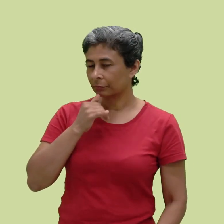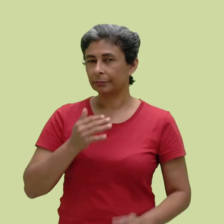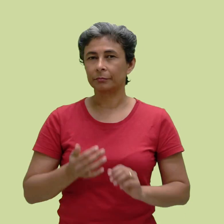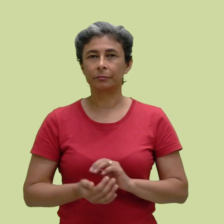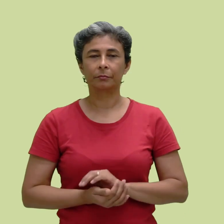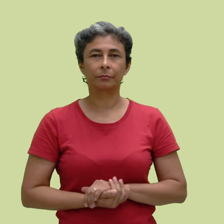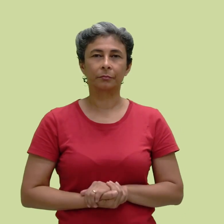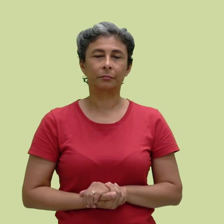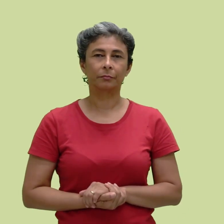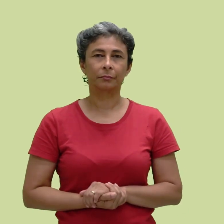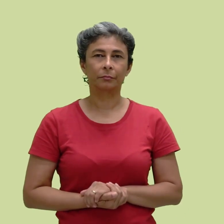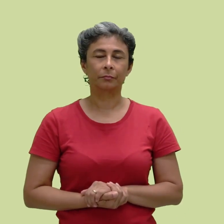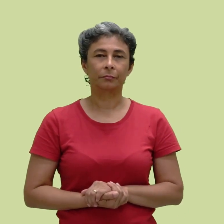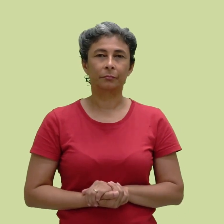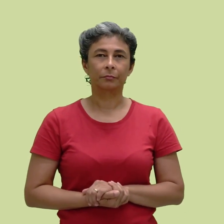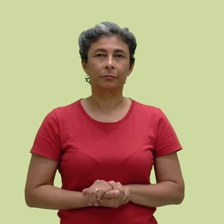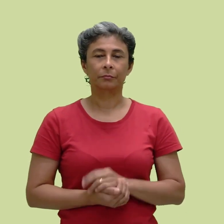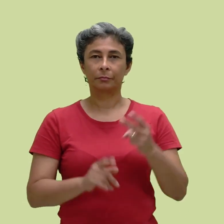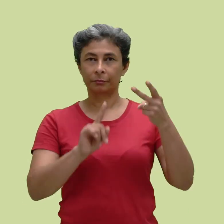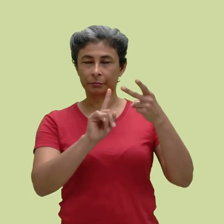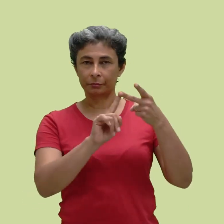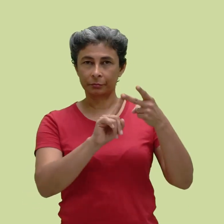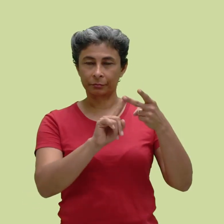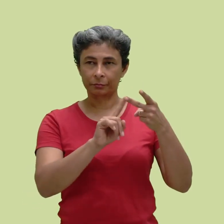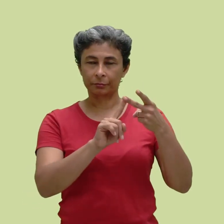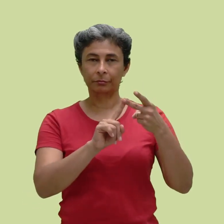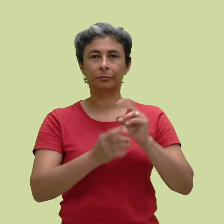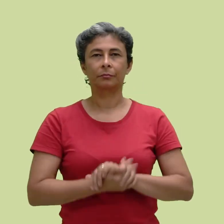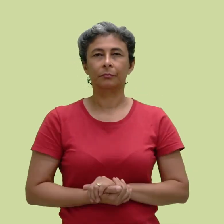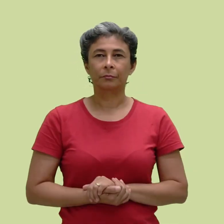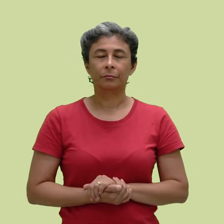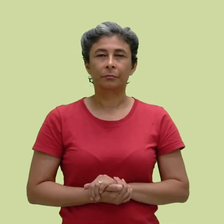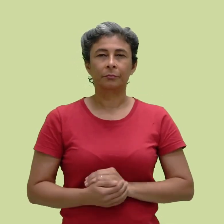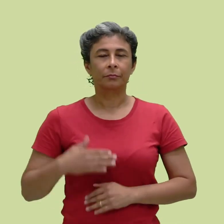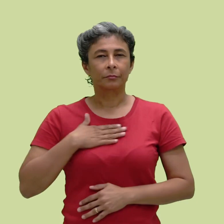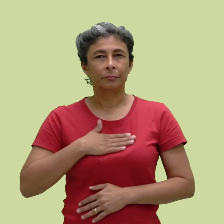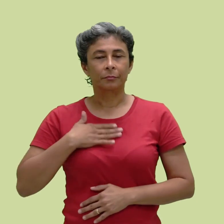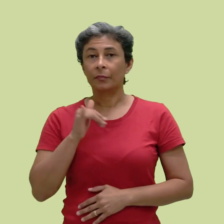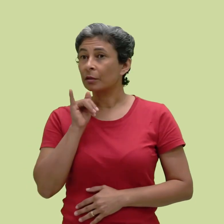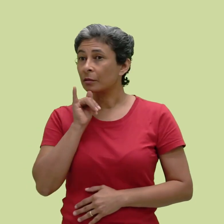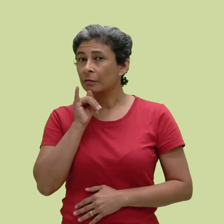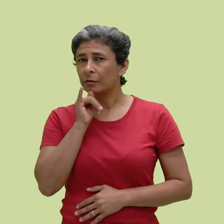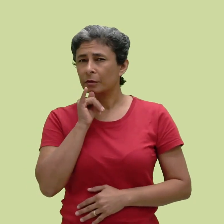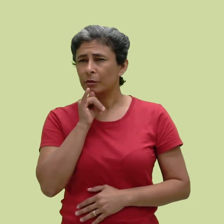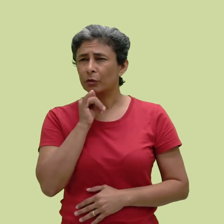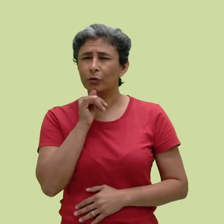expressão facial. O segundo tipo de marcador não manual é um marcador afetivo, como o exemplo.